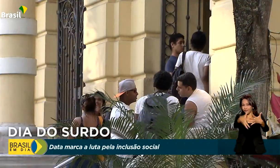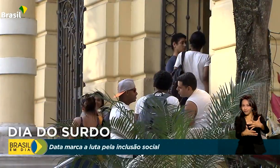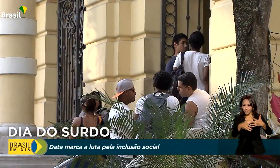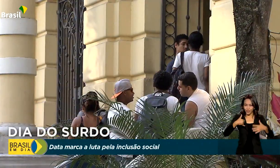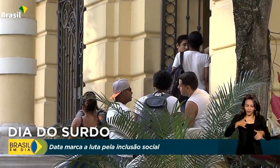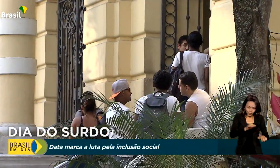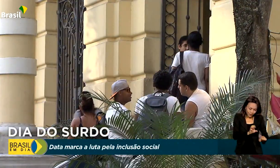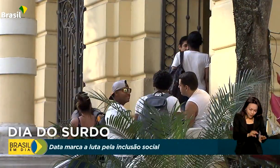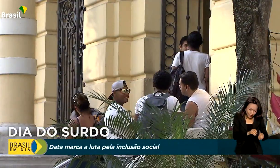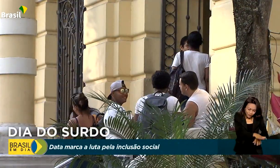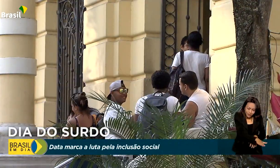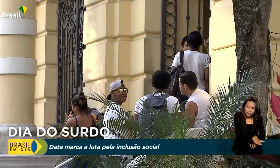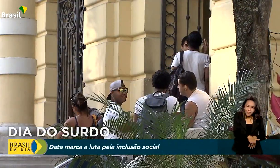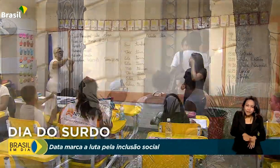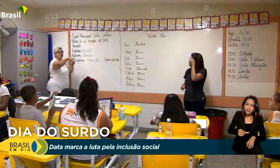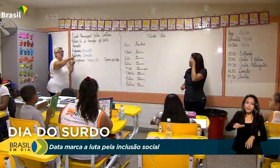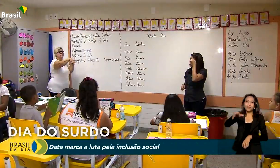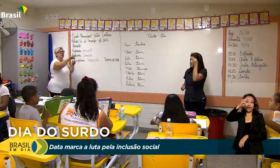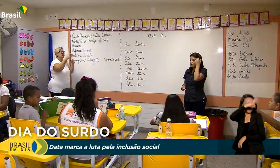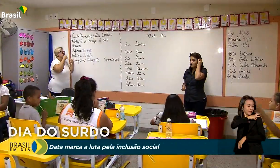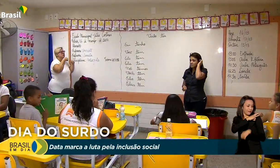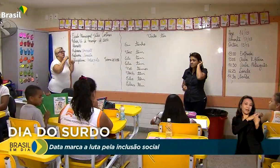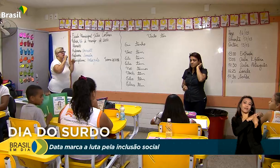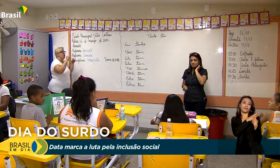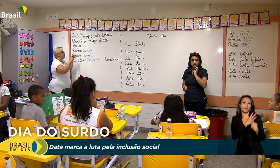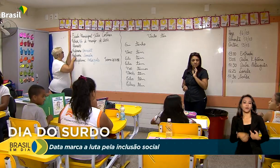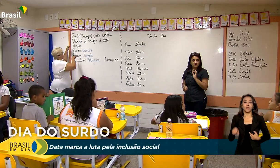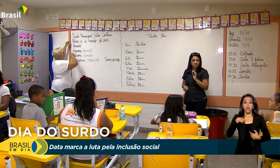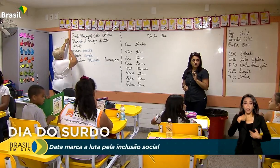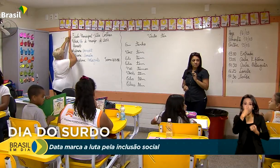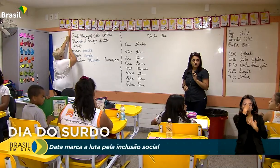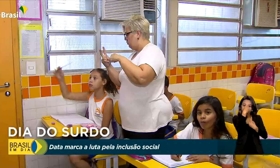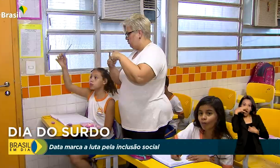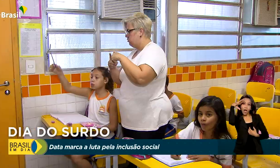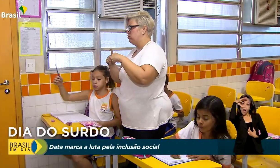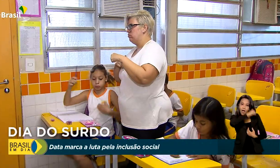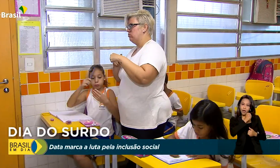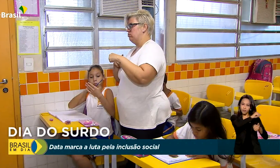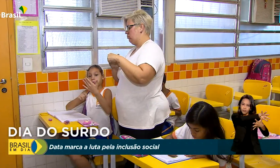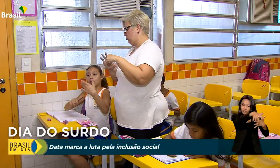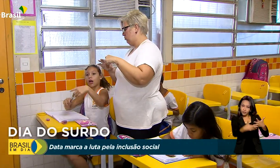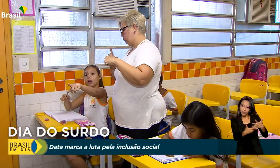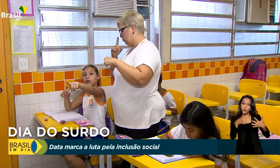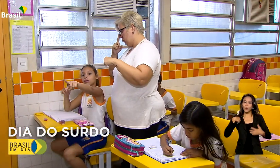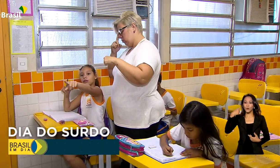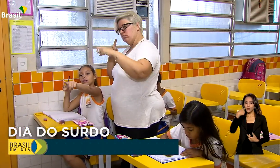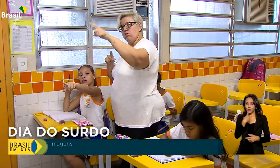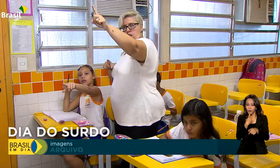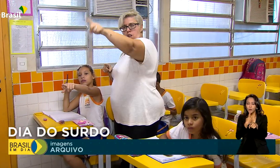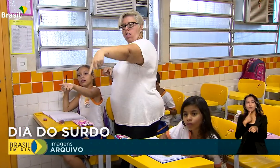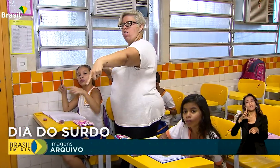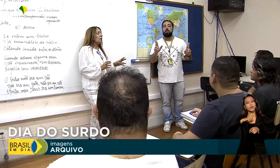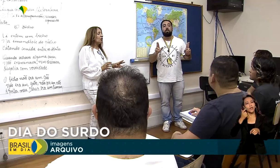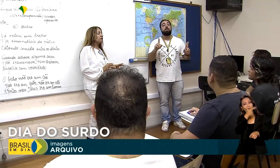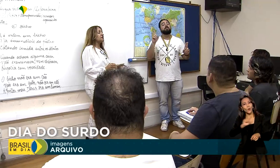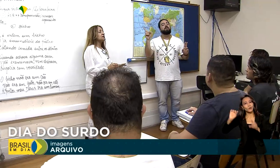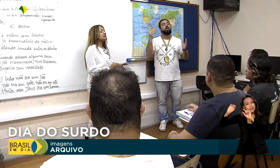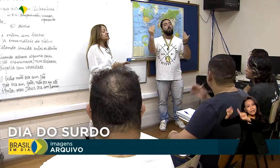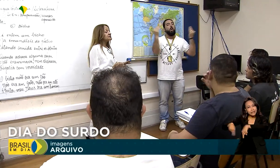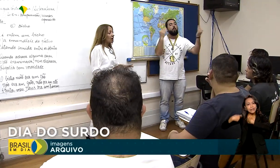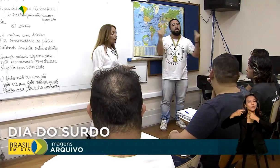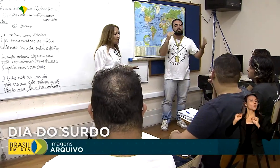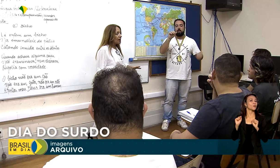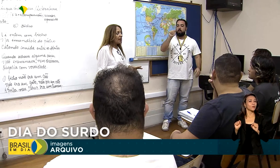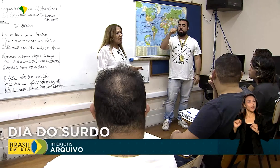educação infantil ao ensino médio. Depois de ser alfabetizado em Libras, o surdo ainda tem outro desafio,